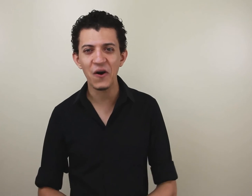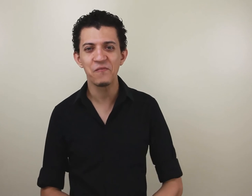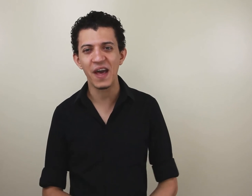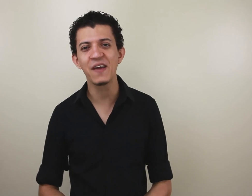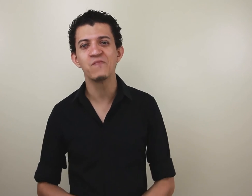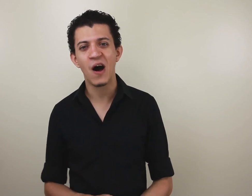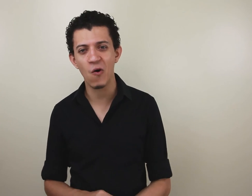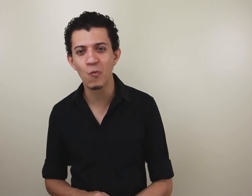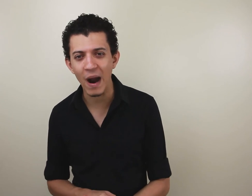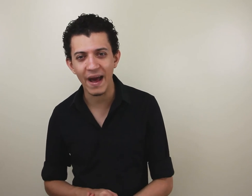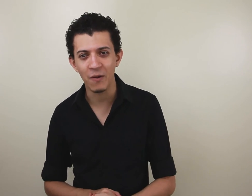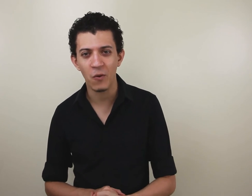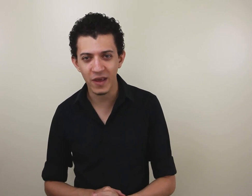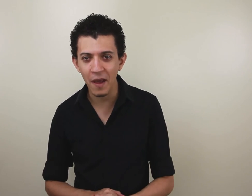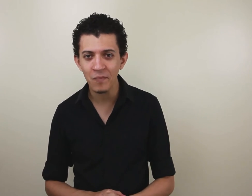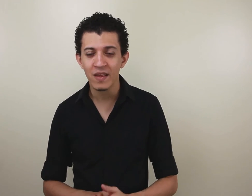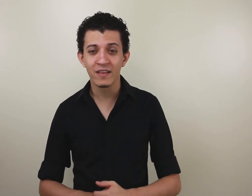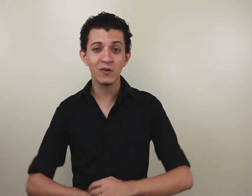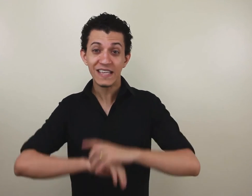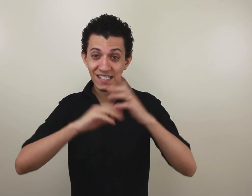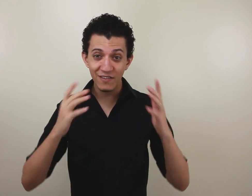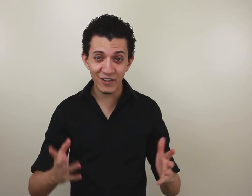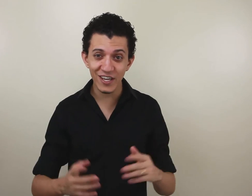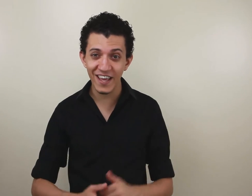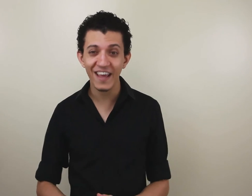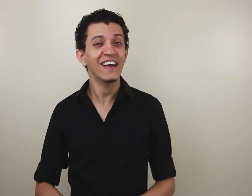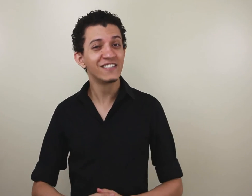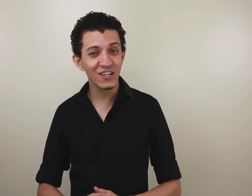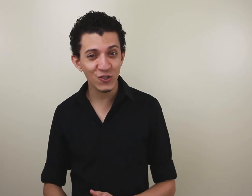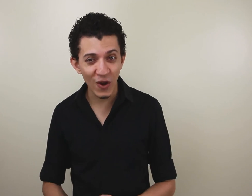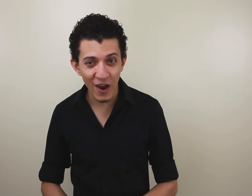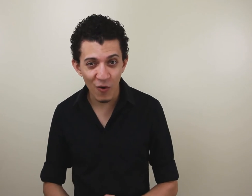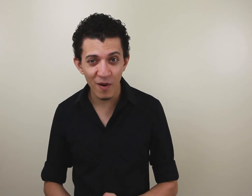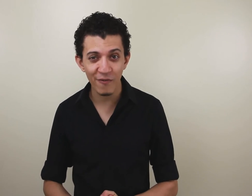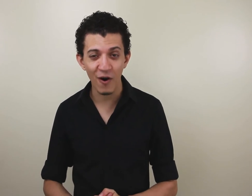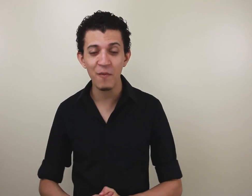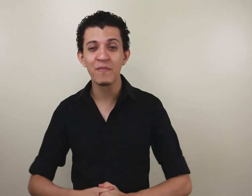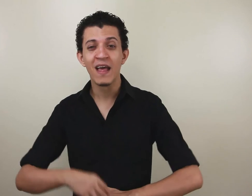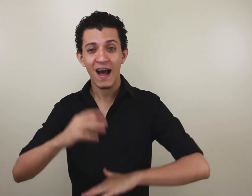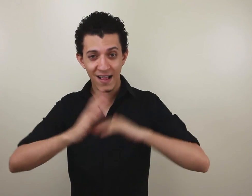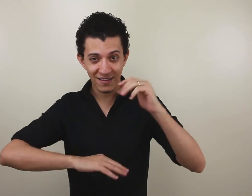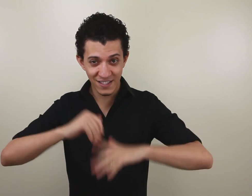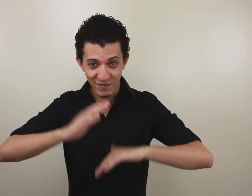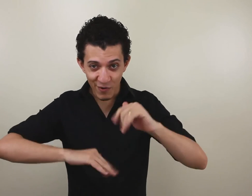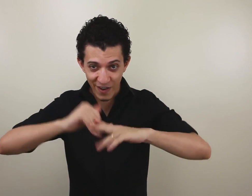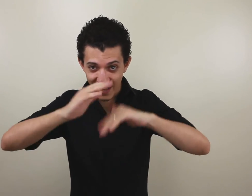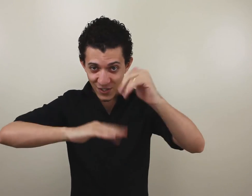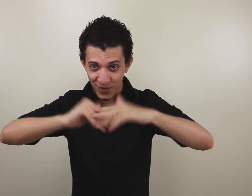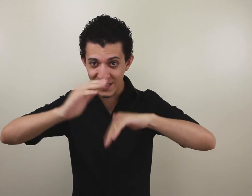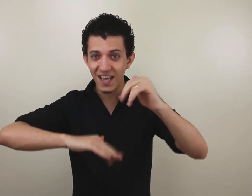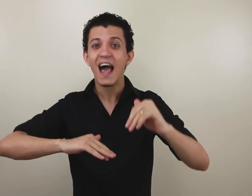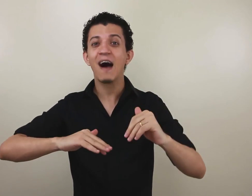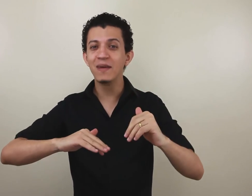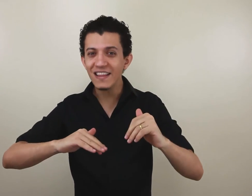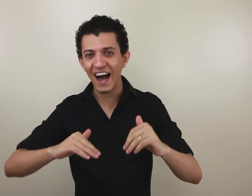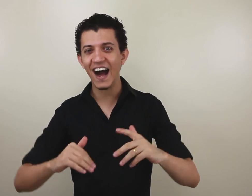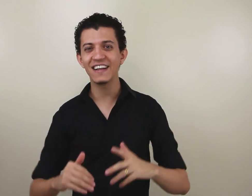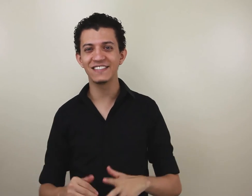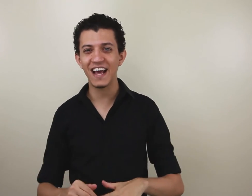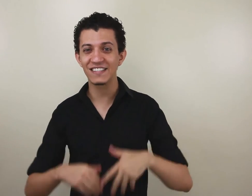em alguma área, ok? Então, se esse vídeo aqui te ajudou, em alguma forma, a desenvolver as suas habilidades, a